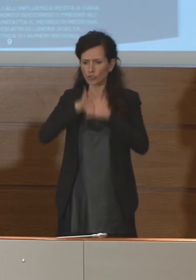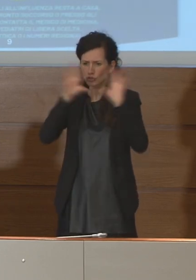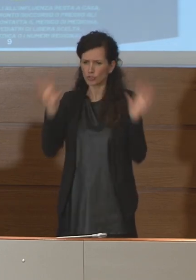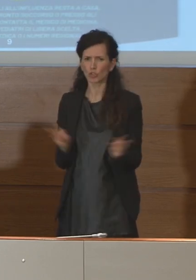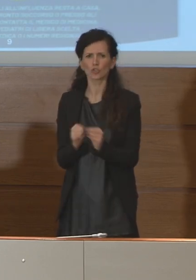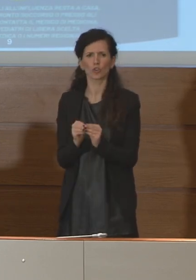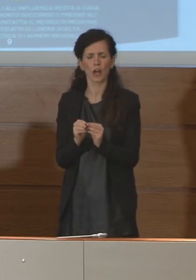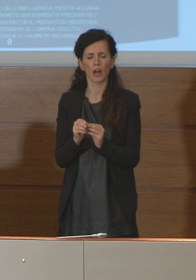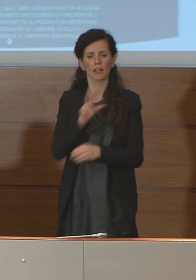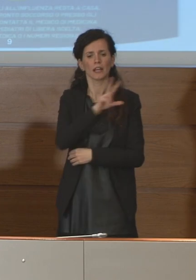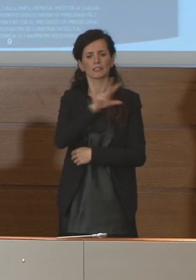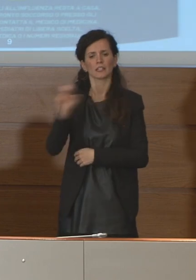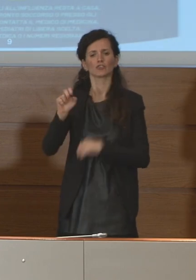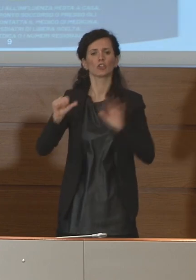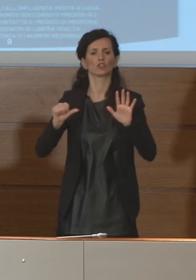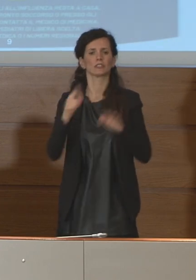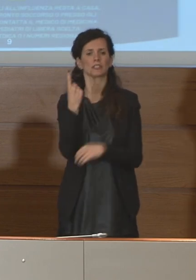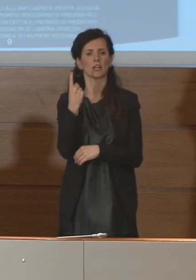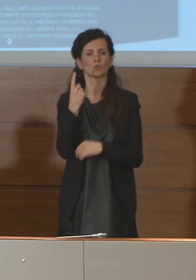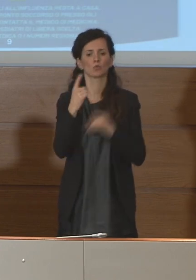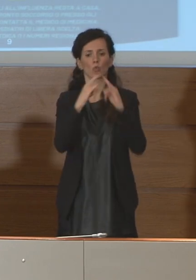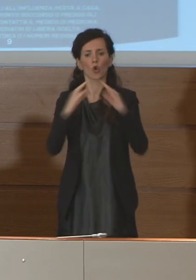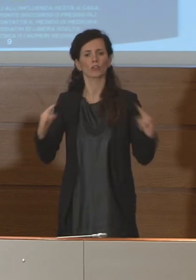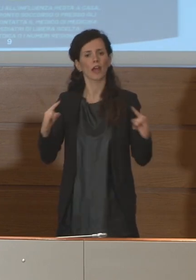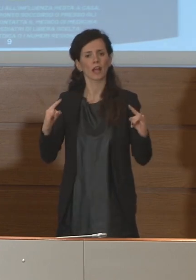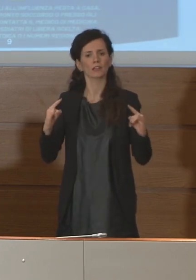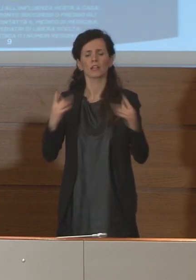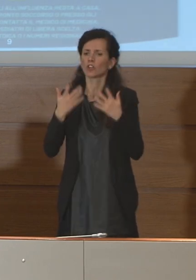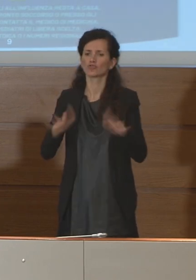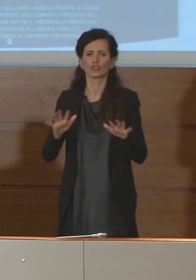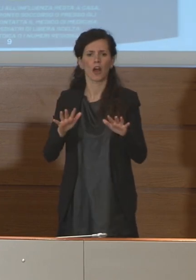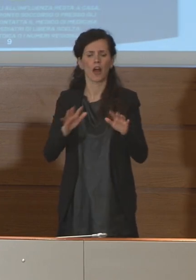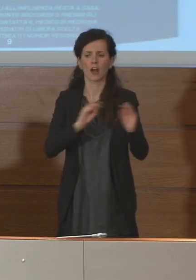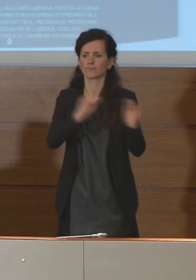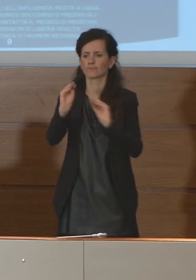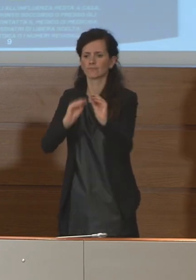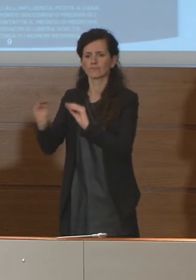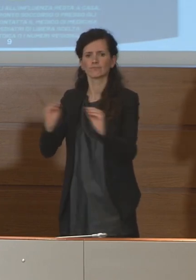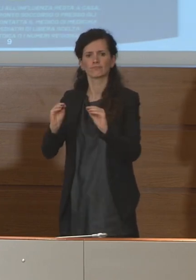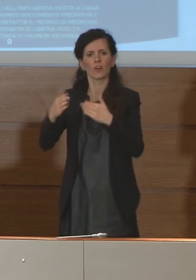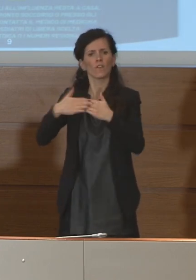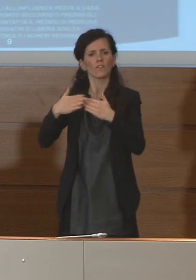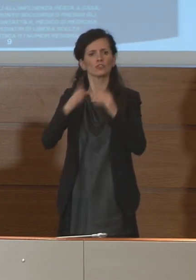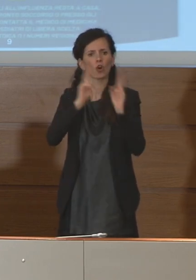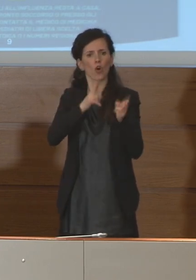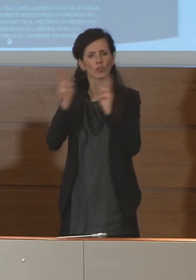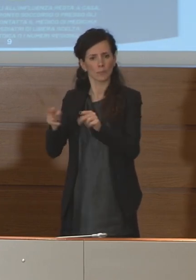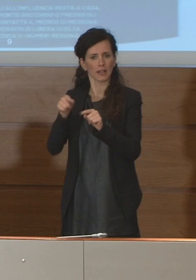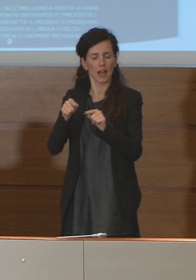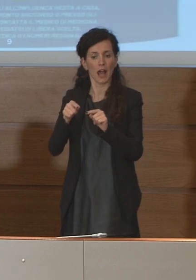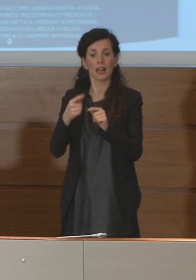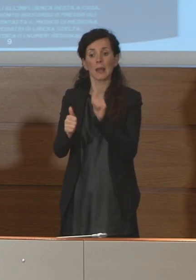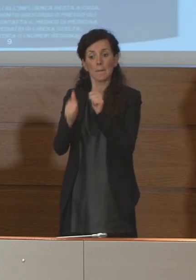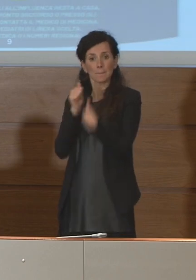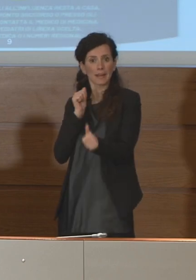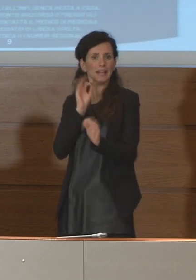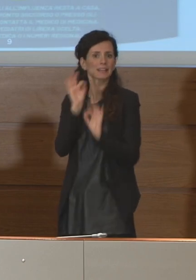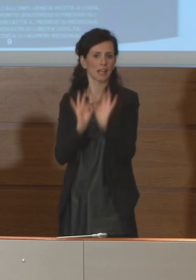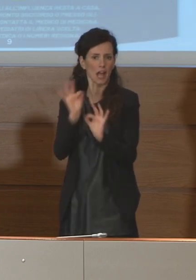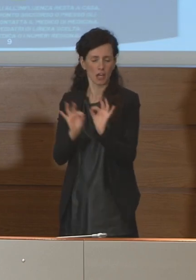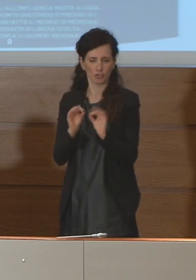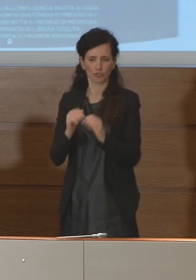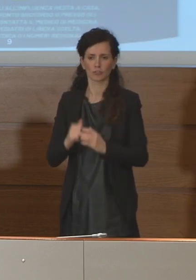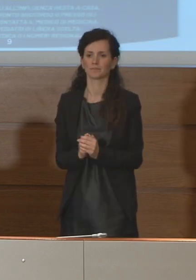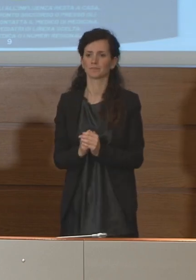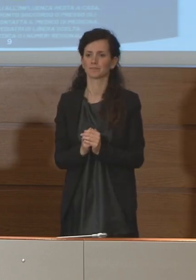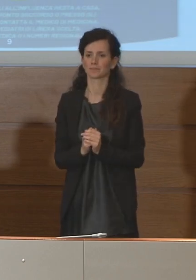361 tende installate all'esterno degli ospedali per il triage. Proseguono le